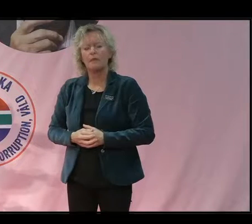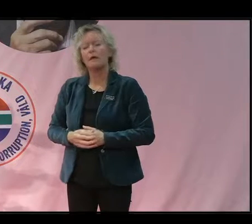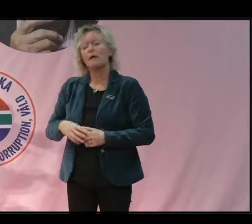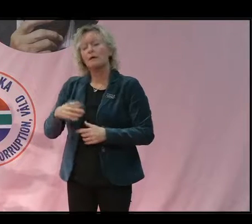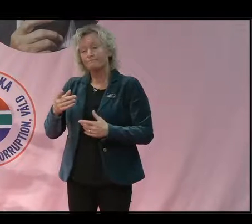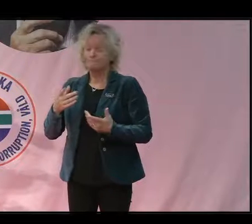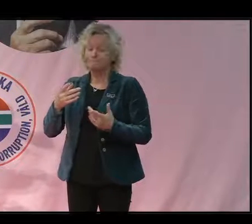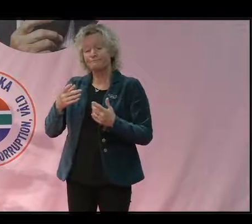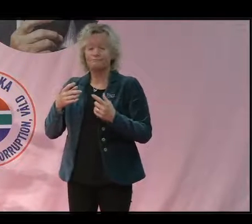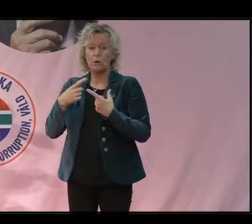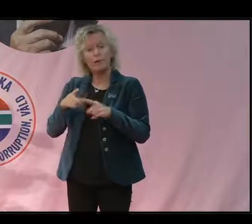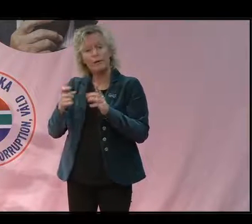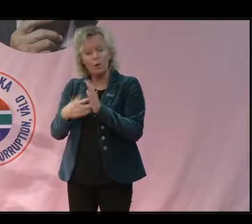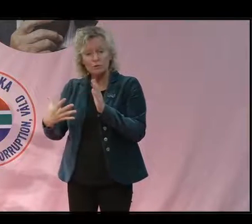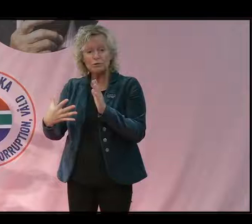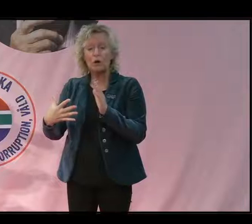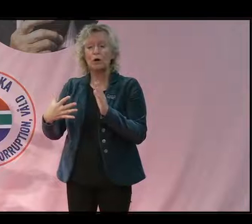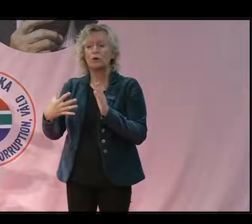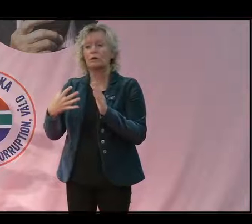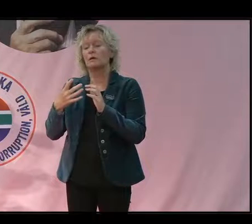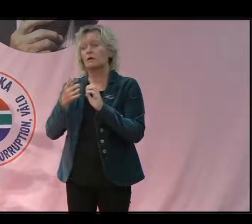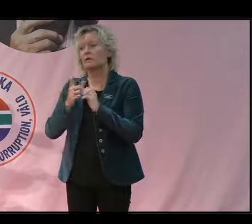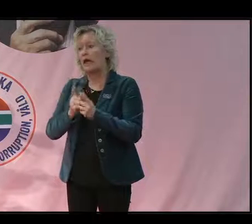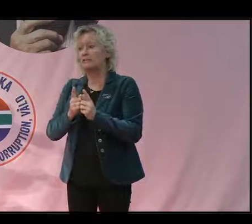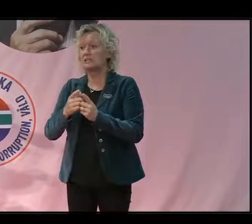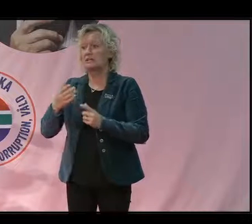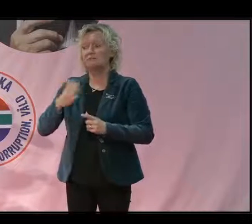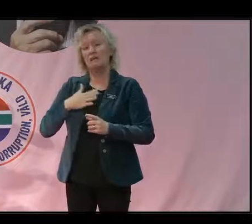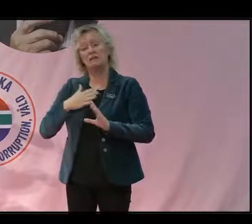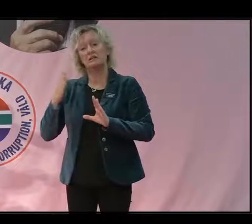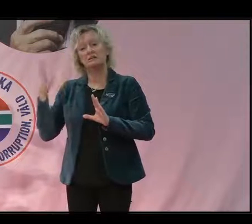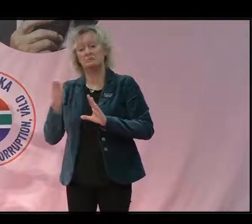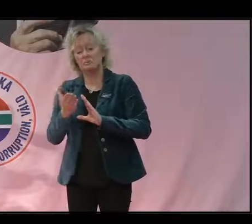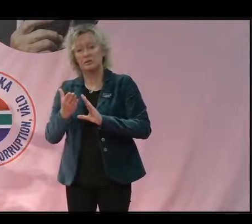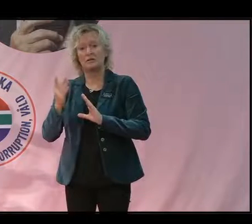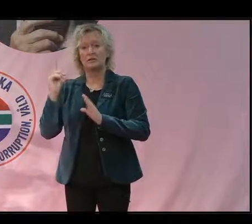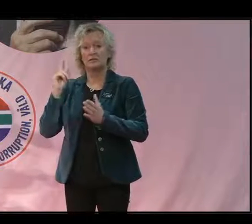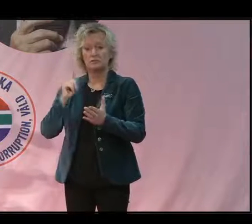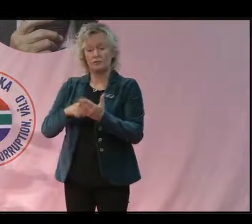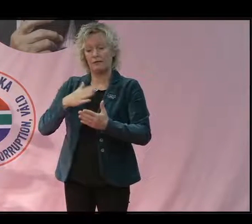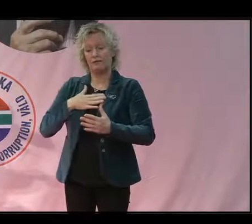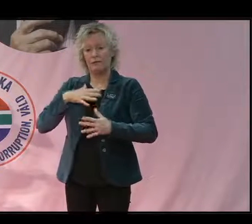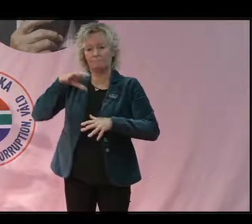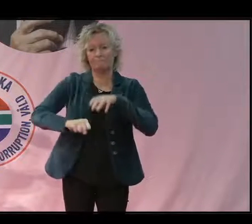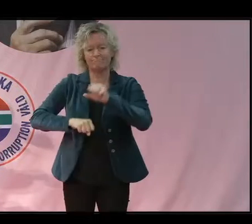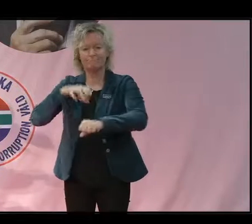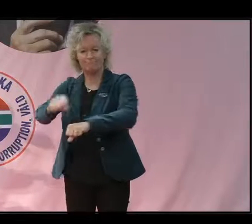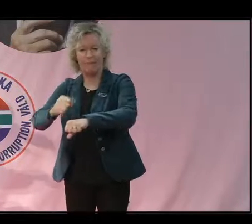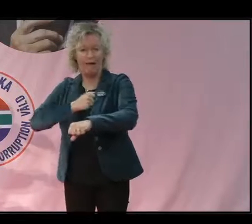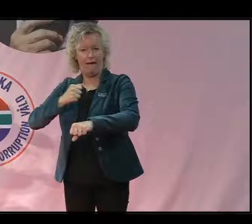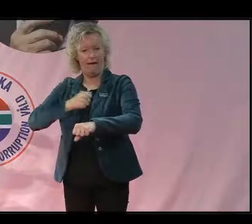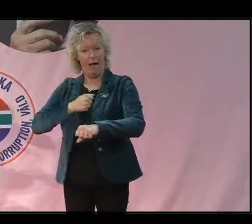kan bero på olika saker. Det kan bero på att man vill hugga ner skogen för att etablera äganderätter och